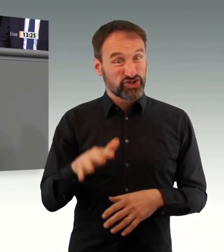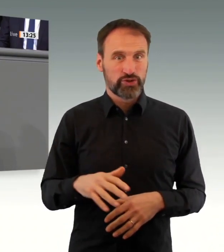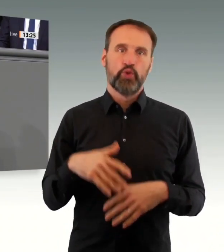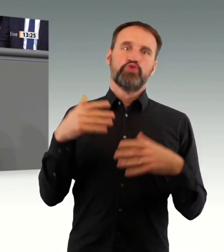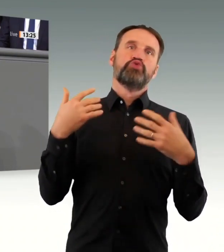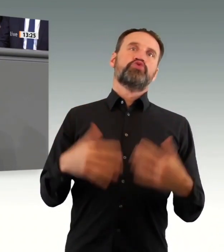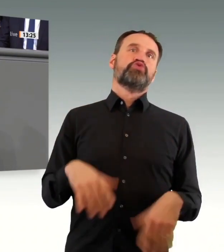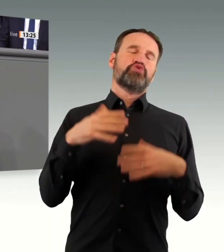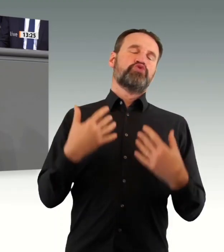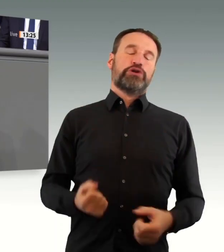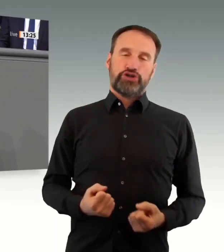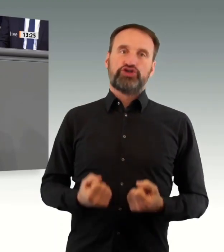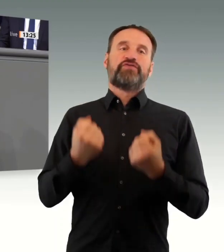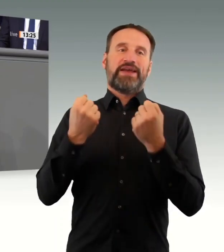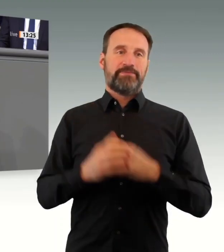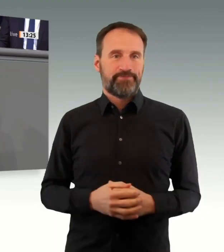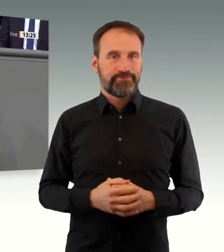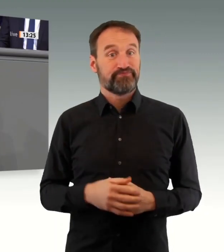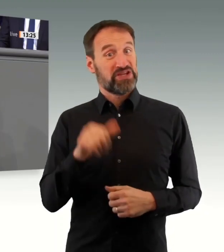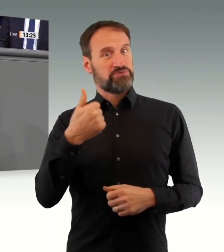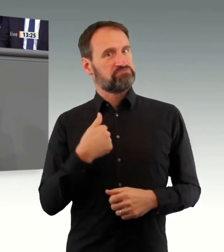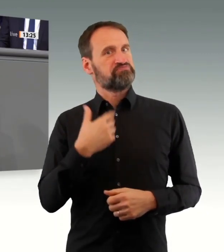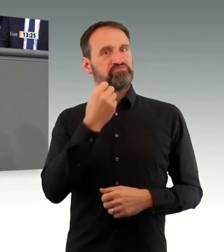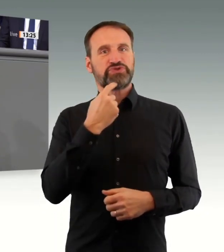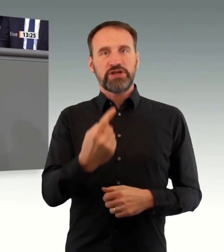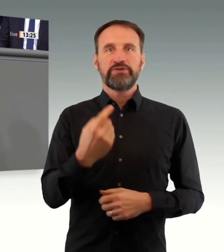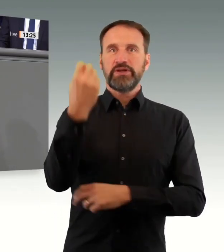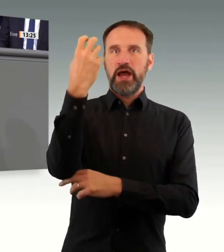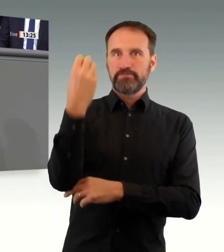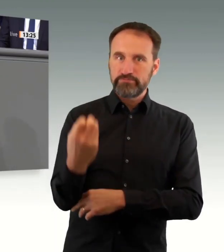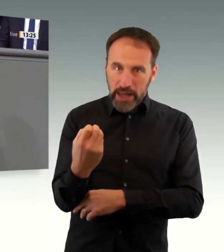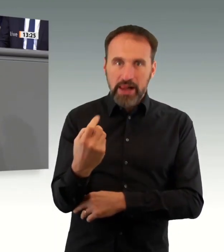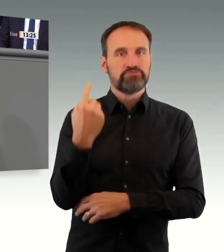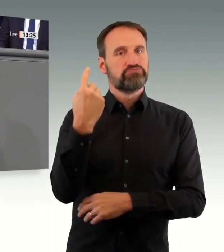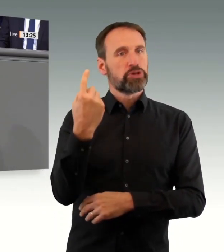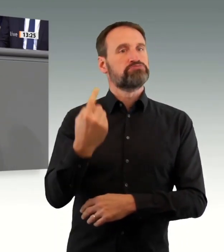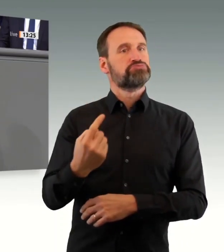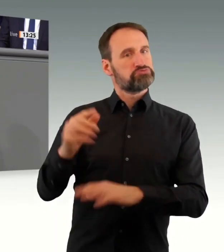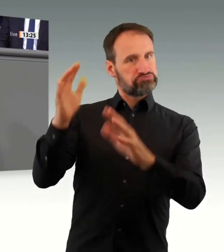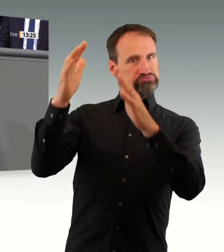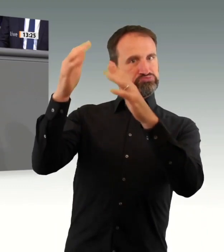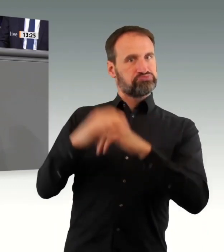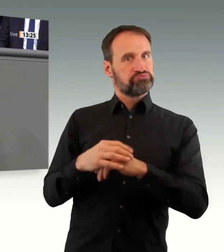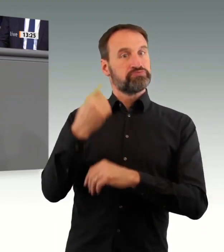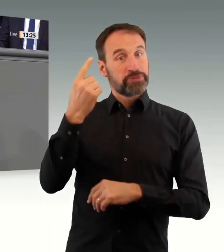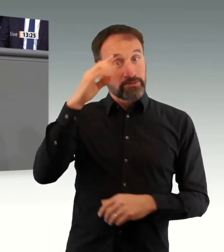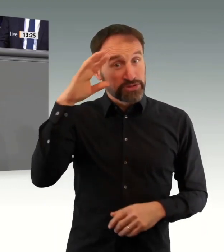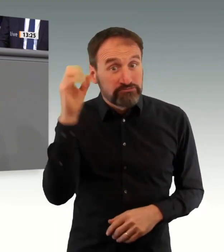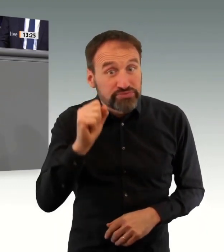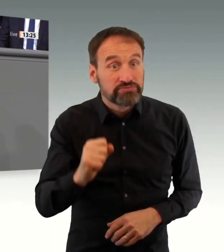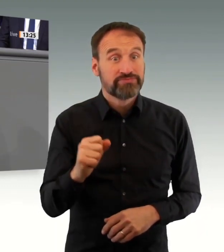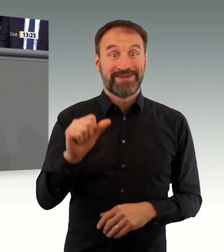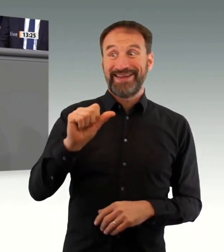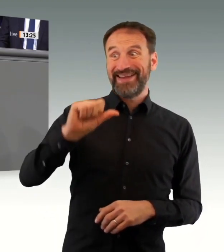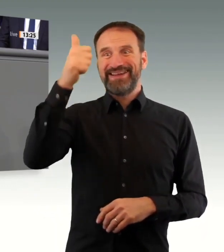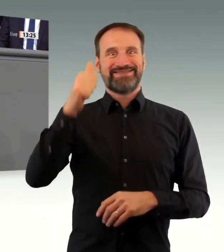dem Deutschen Bundestag einen völlig unzureichenden Instrumentenkasten ganz am Anfang vorgelegt hat, dass sie erkannt hat, dass auch die Nachbesserung, die